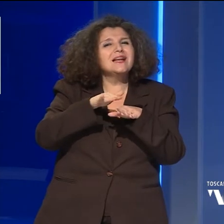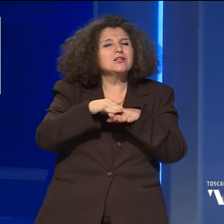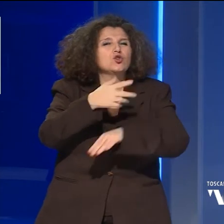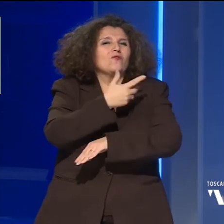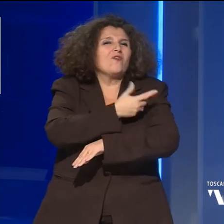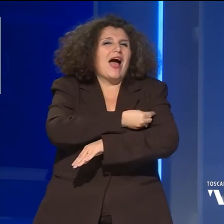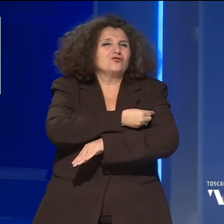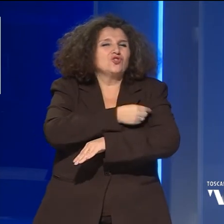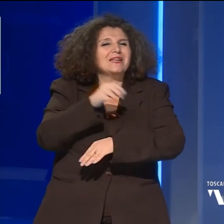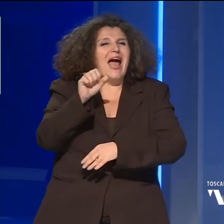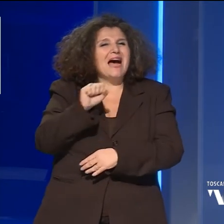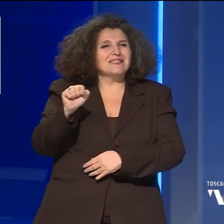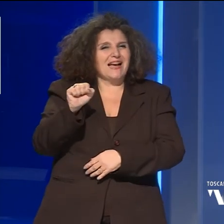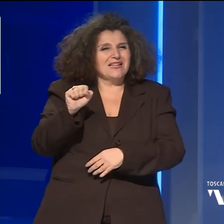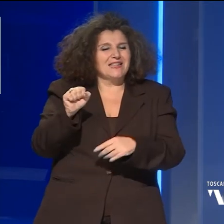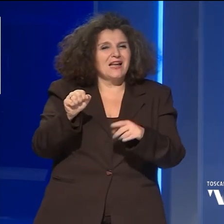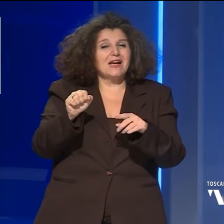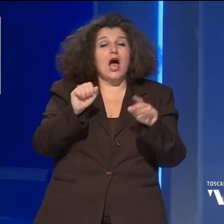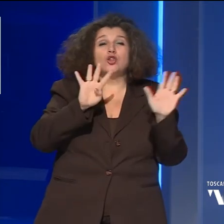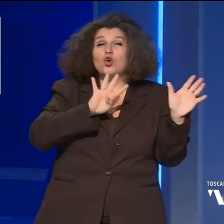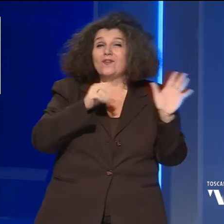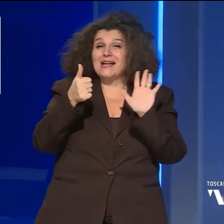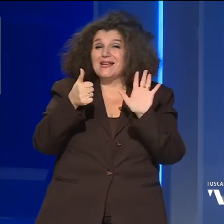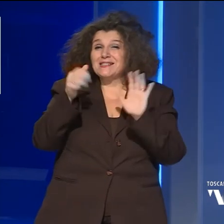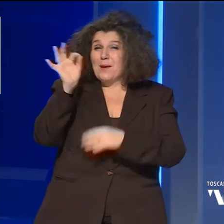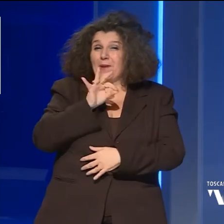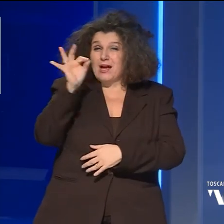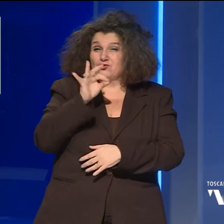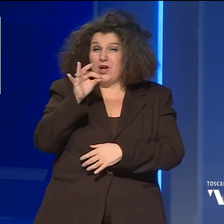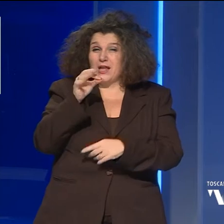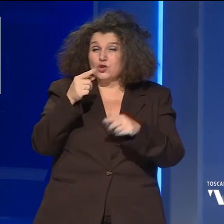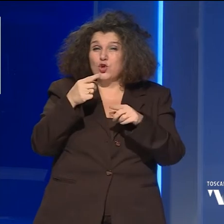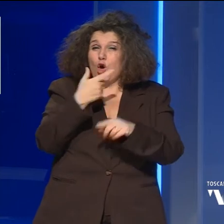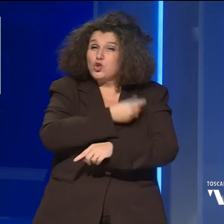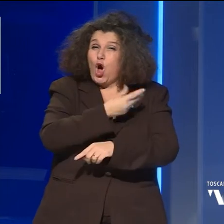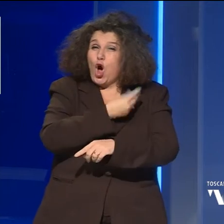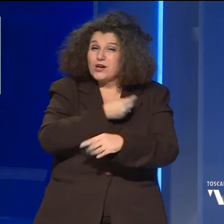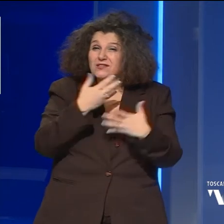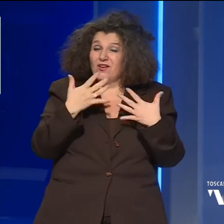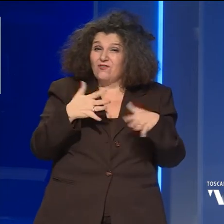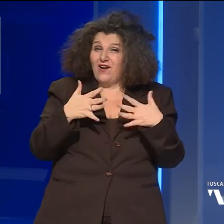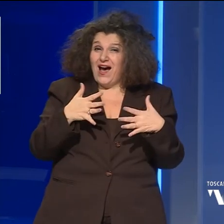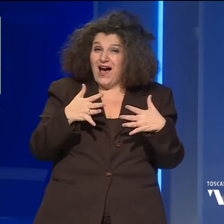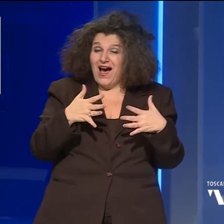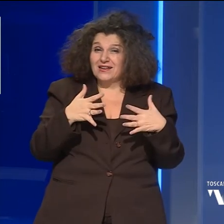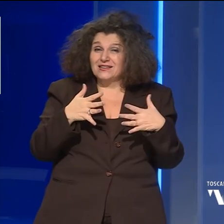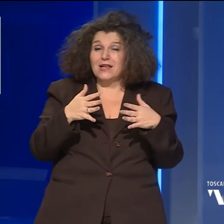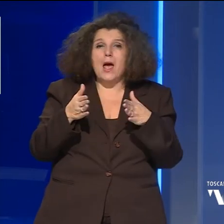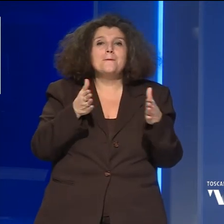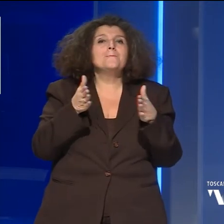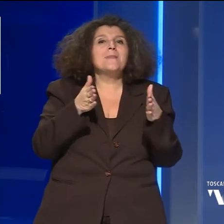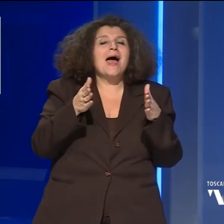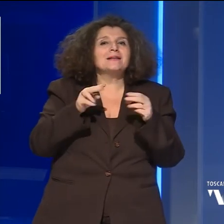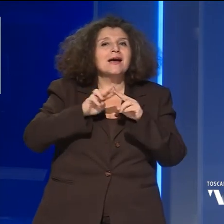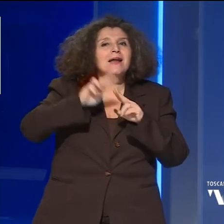vaccini AstraZeneca, oltre il 96% delle dosi sono già state somministrate con una media